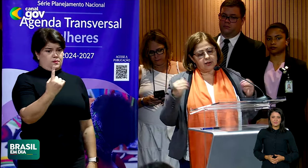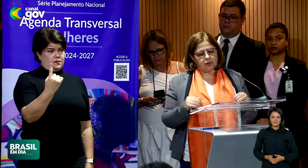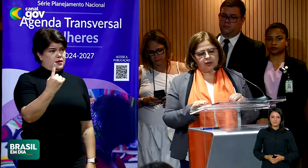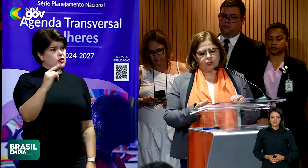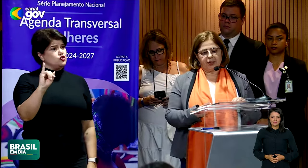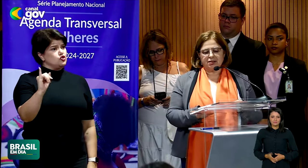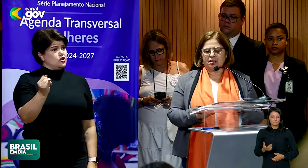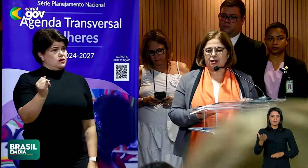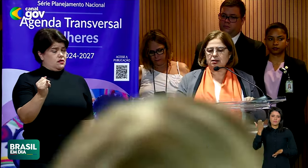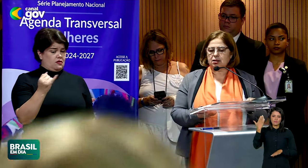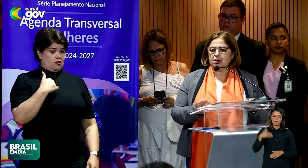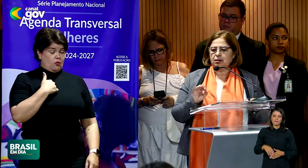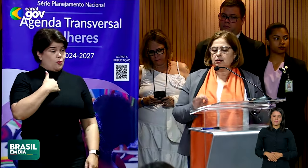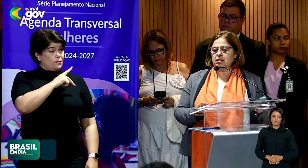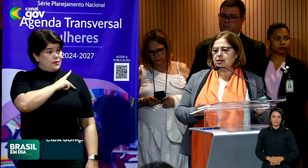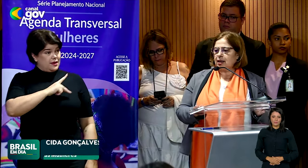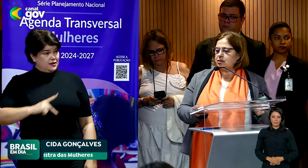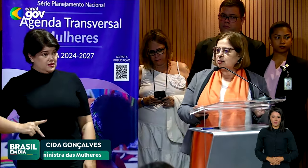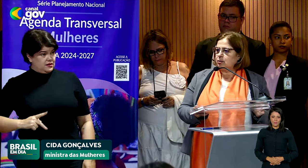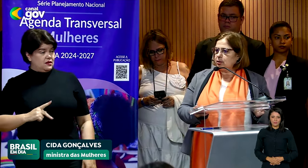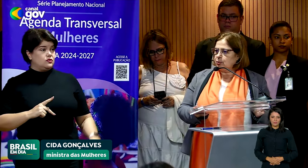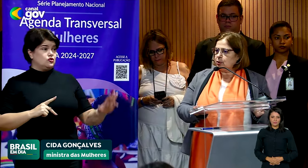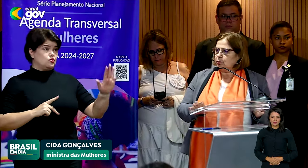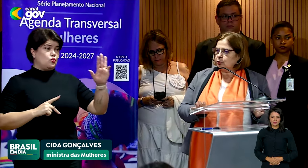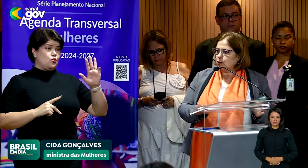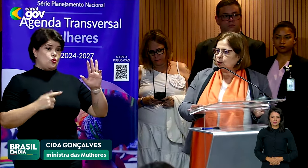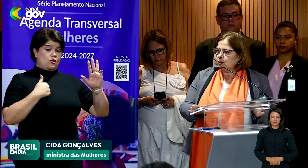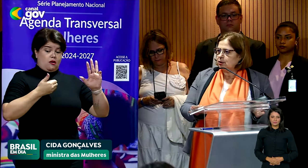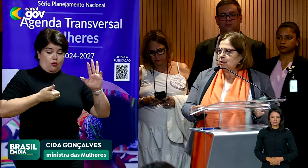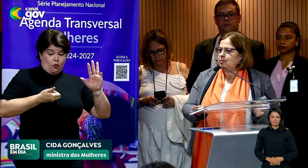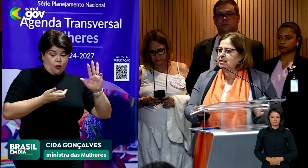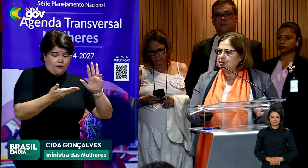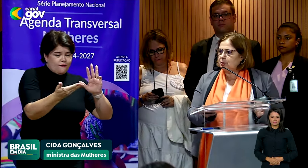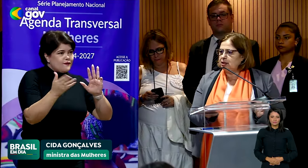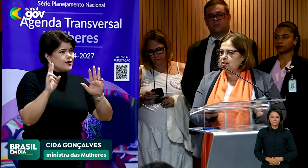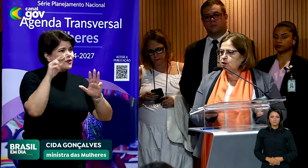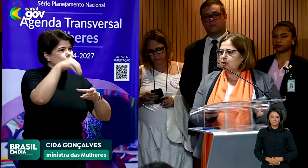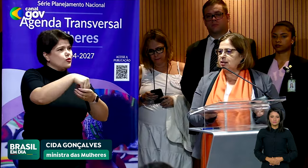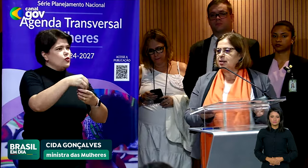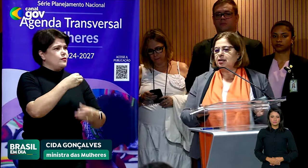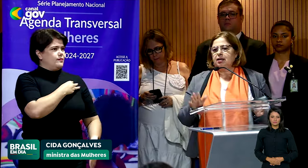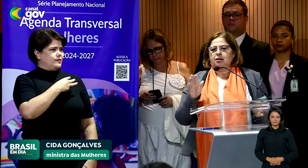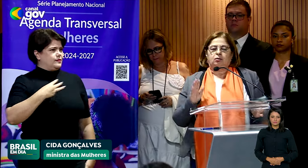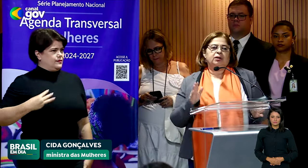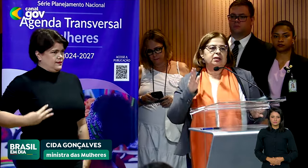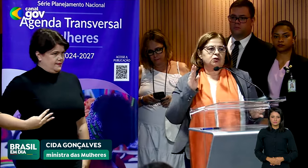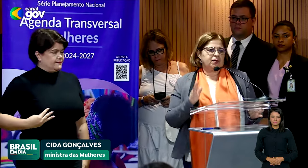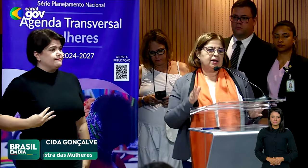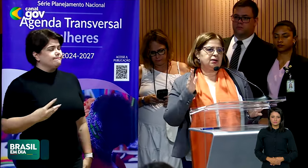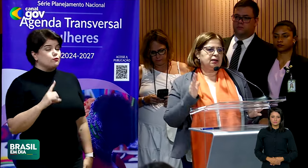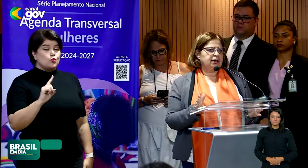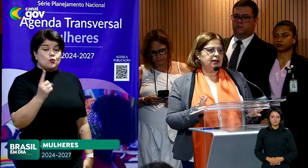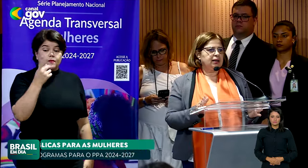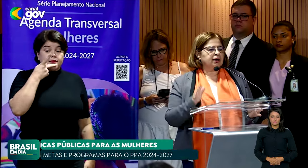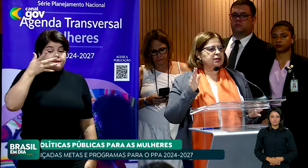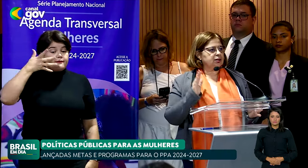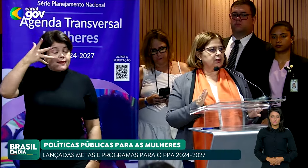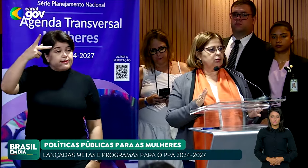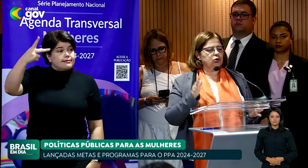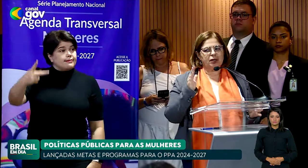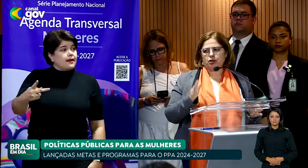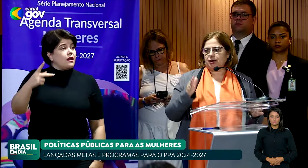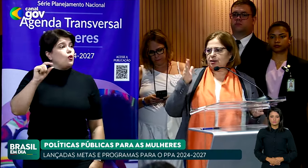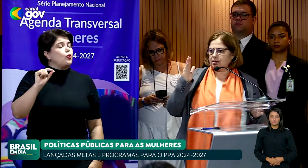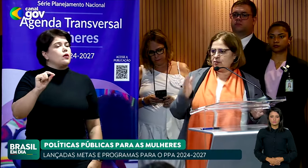Desde quando o presidente Luiz Inácio Lula me convidou para ser ministra, uma das falas dele é a